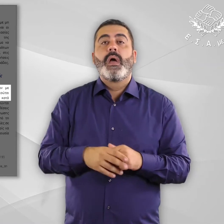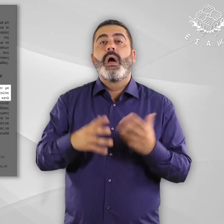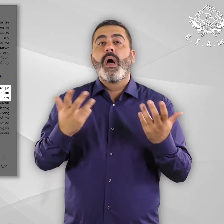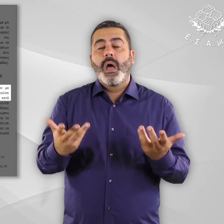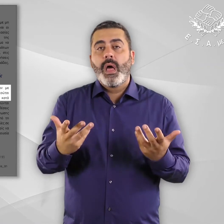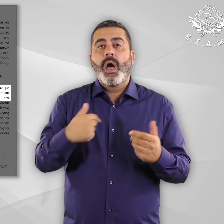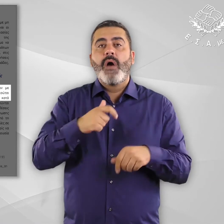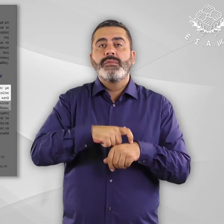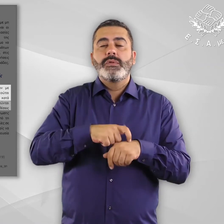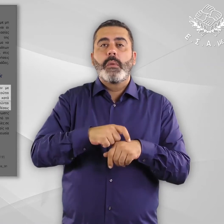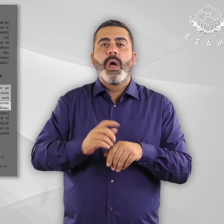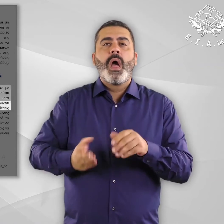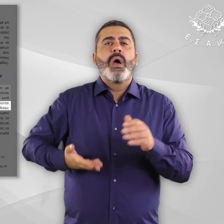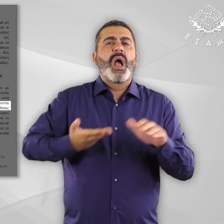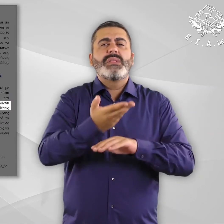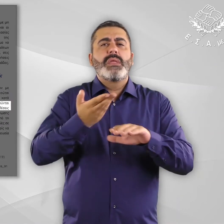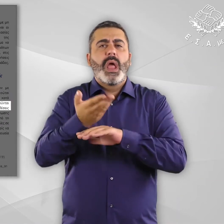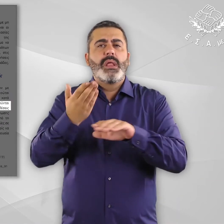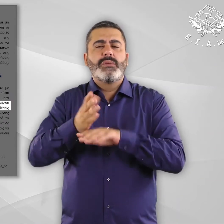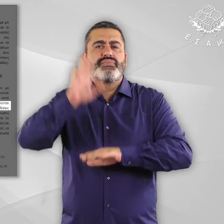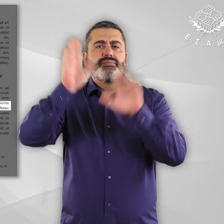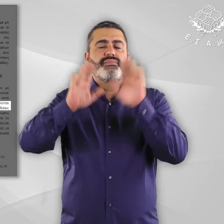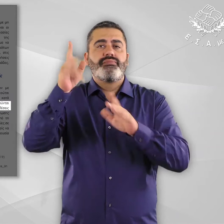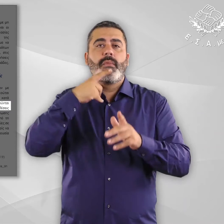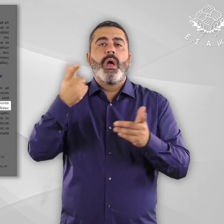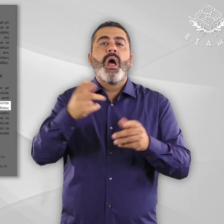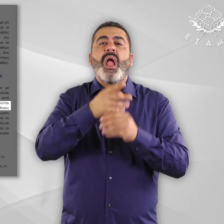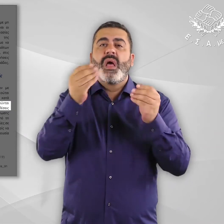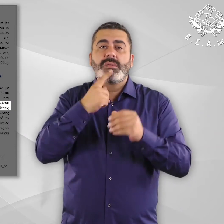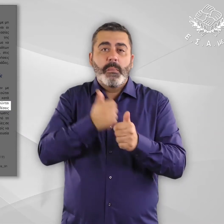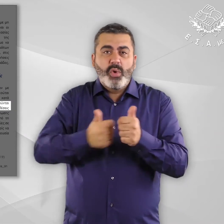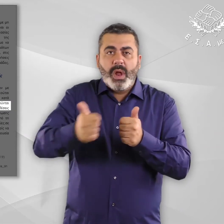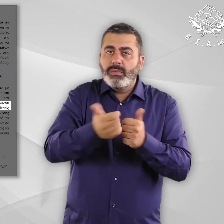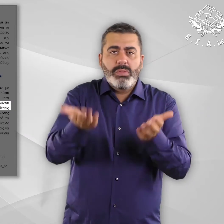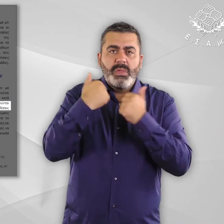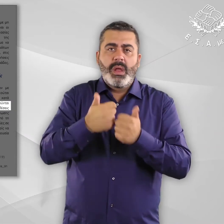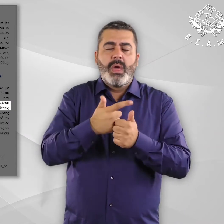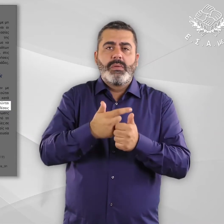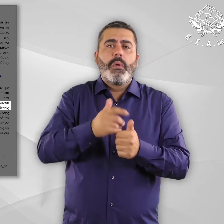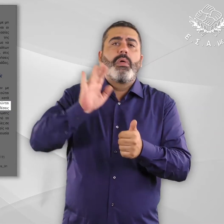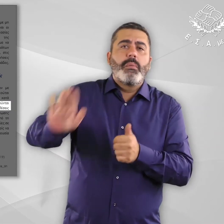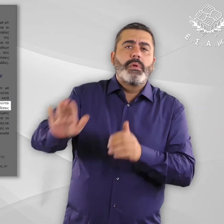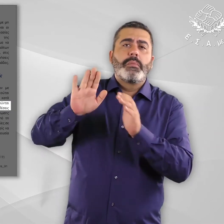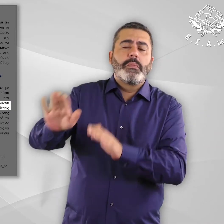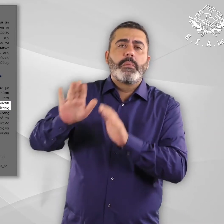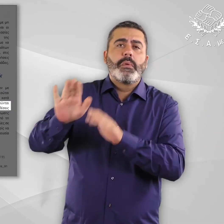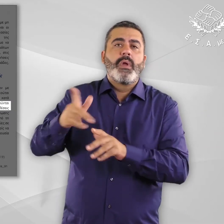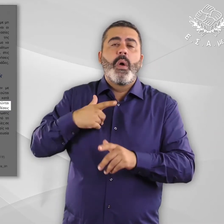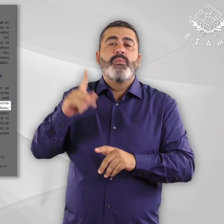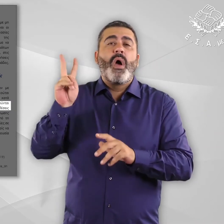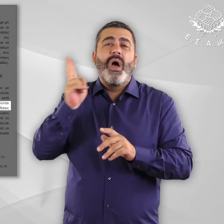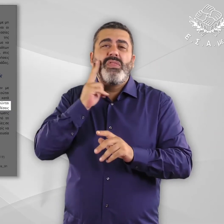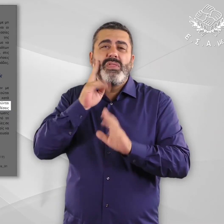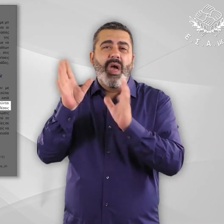ετούντων κατά προτεραιότητα. Ωστόσο, σύμφωνα με καταγγελίες παρατηρούνται πολλές περιπτώσεις όπου δεν προτεραιοποιούνται οι